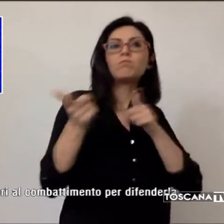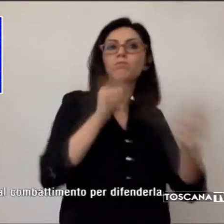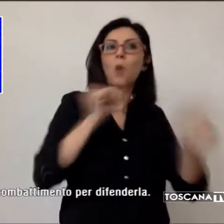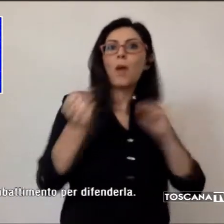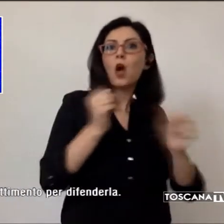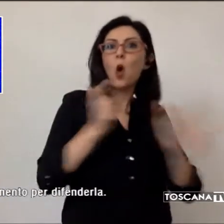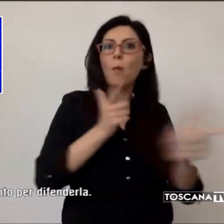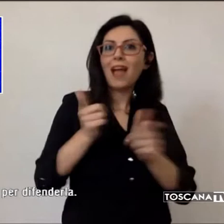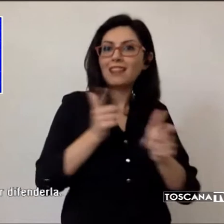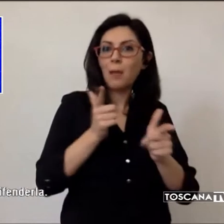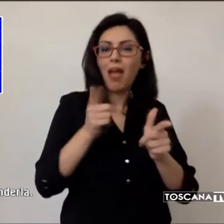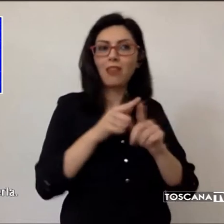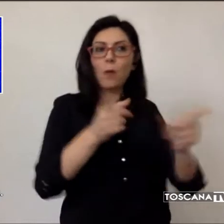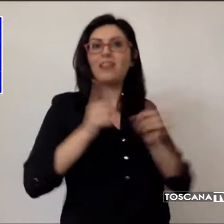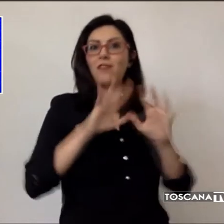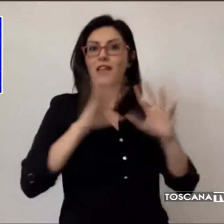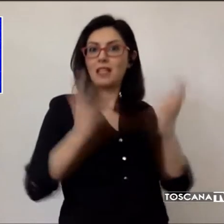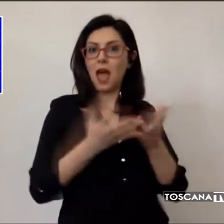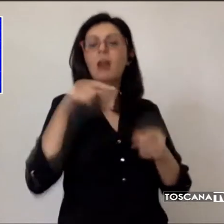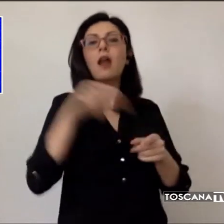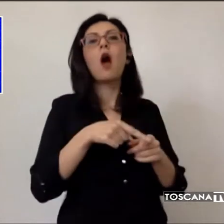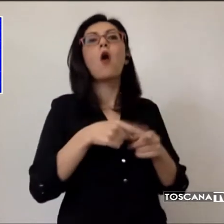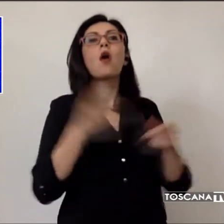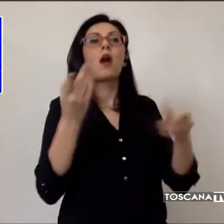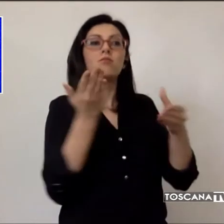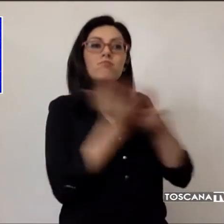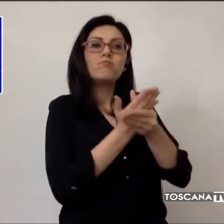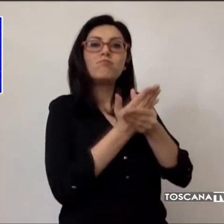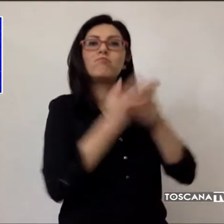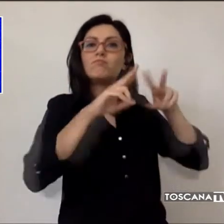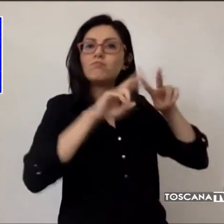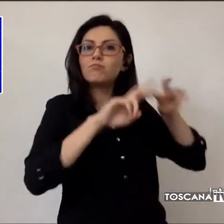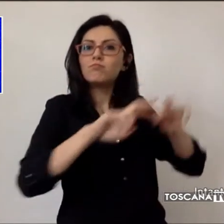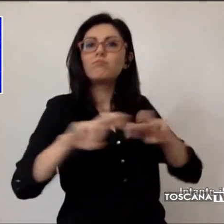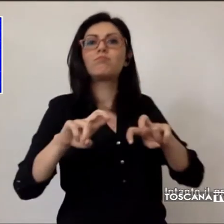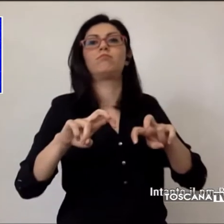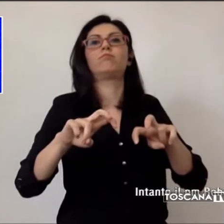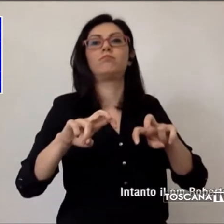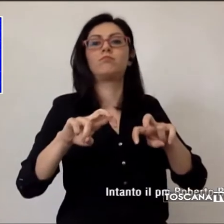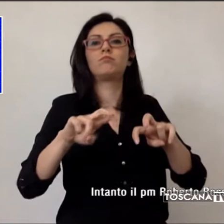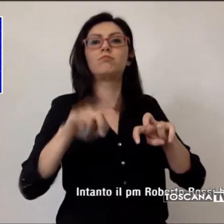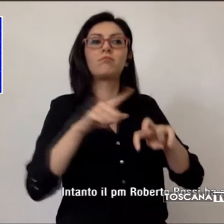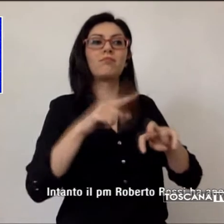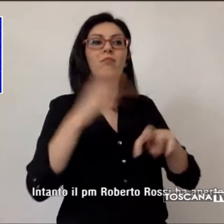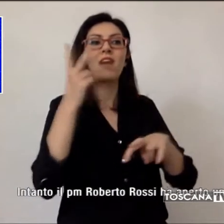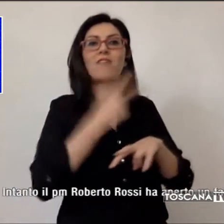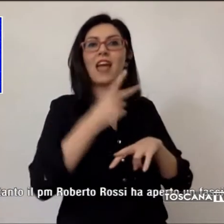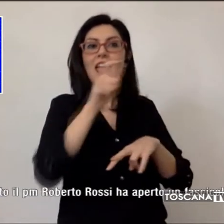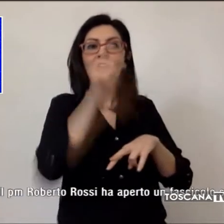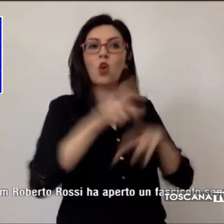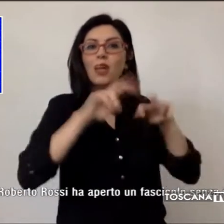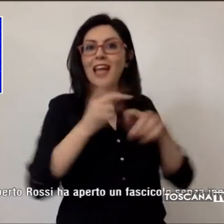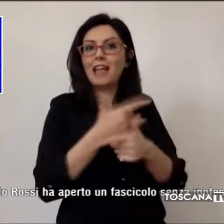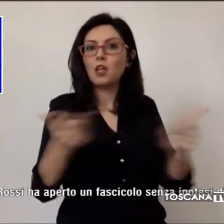fascicolo senza ipotesi di reato e senza indagati per chiarire la dinamica e accertare l'ipotesi del gioco come